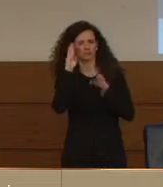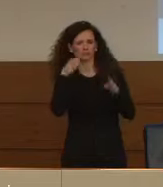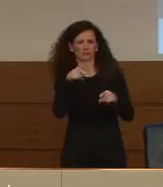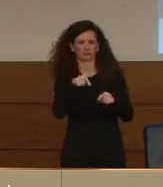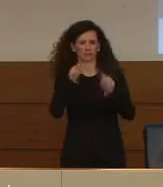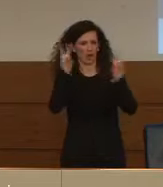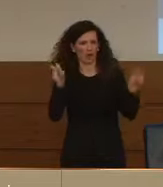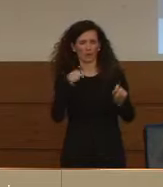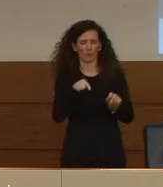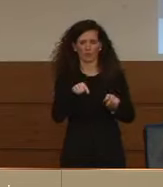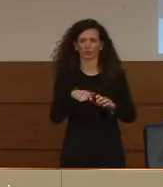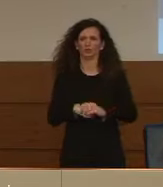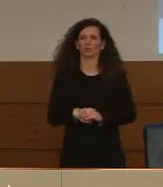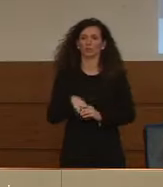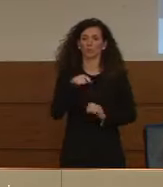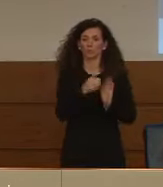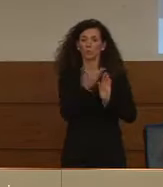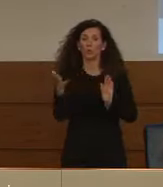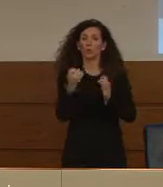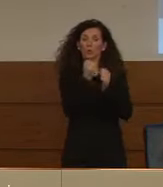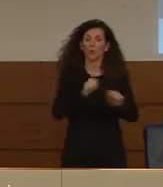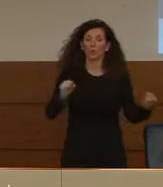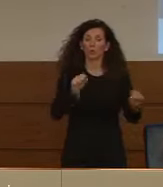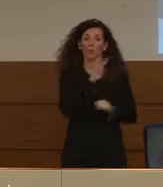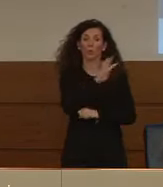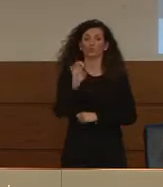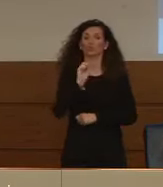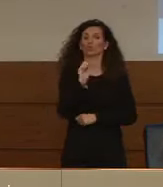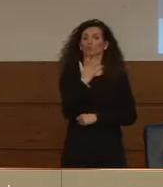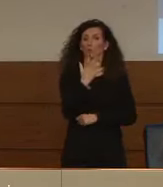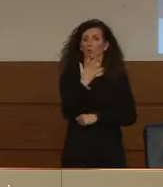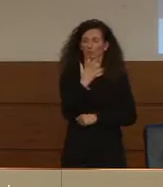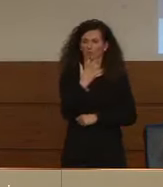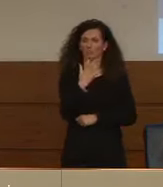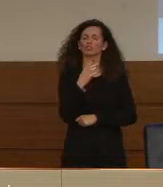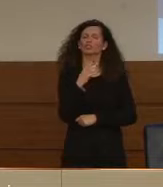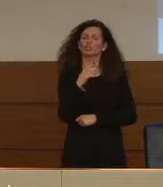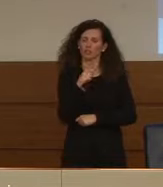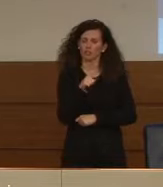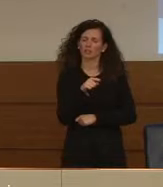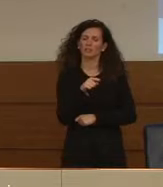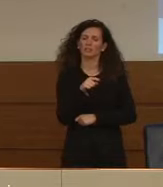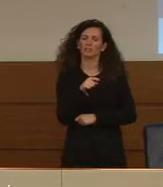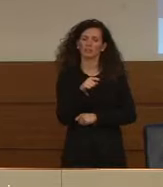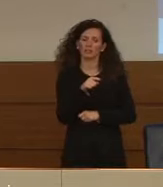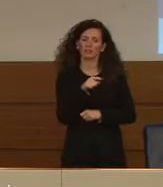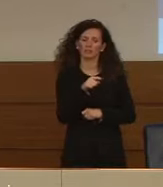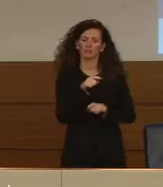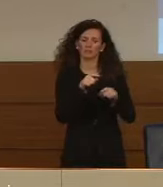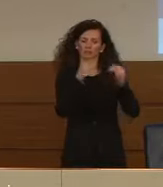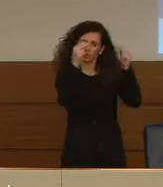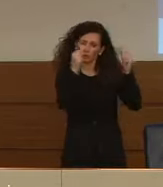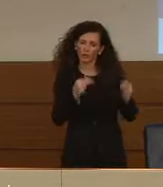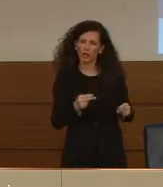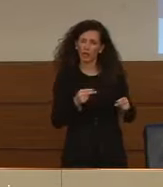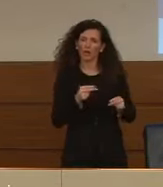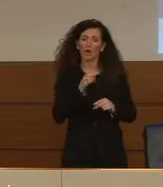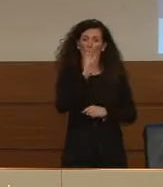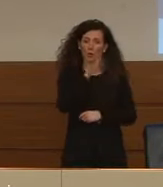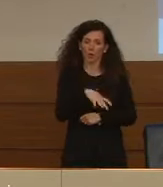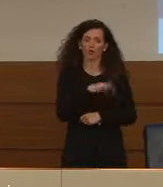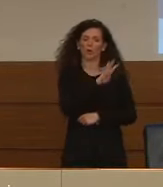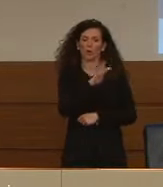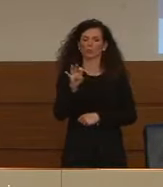Il numero dei guariti di oggi è di 415 che porta il numero dei totali dei guariti a 4